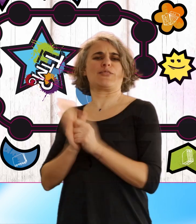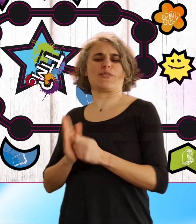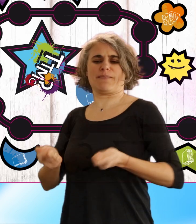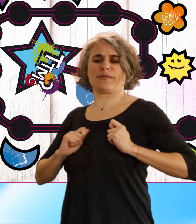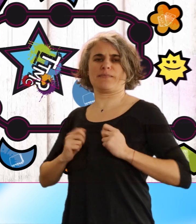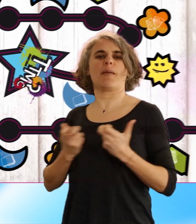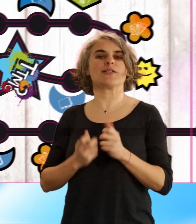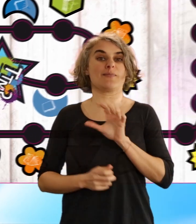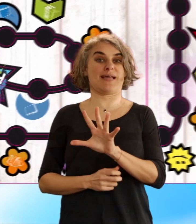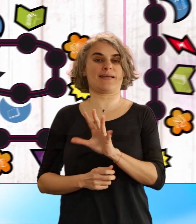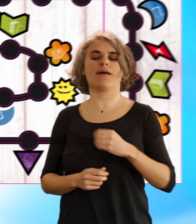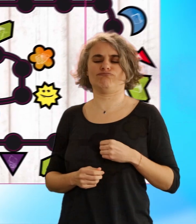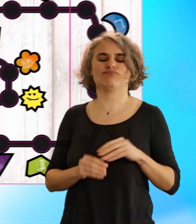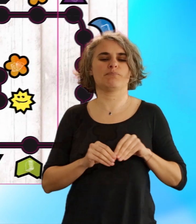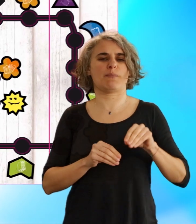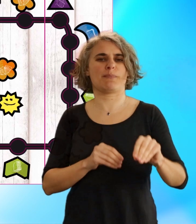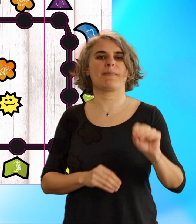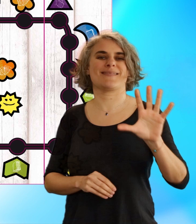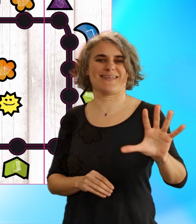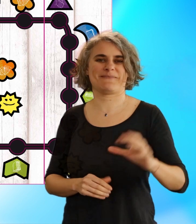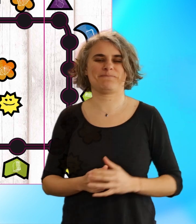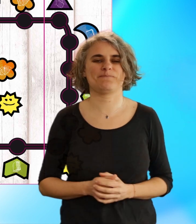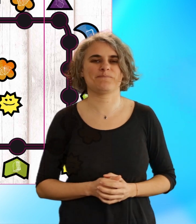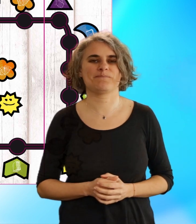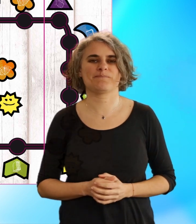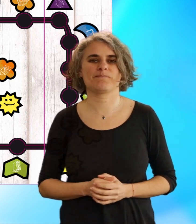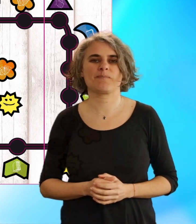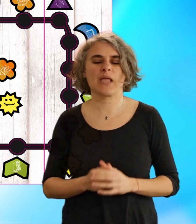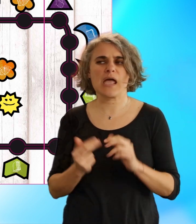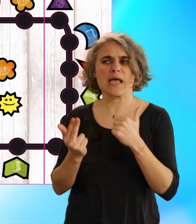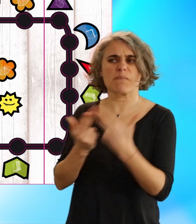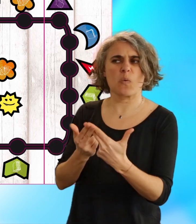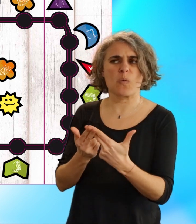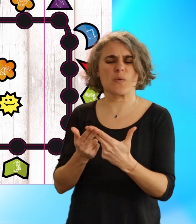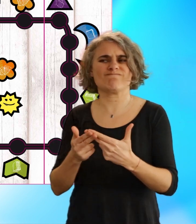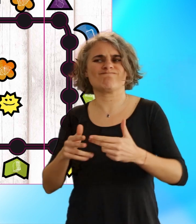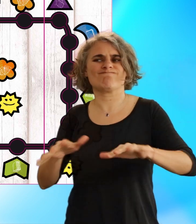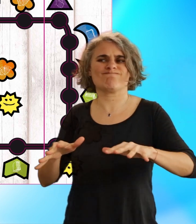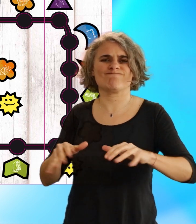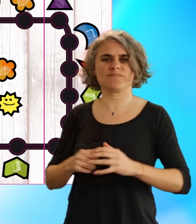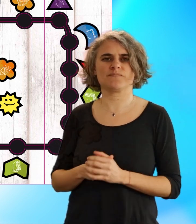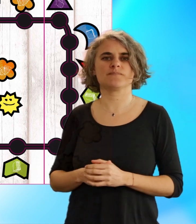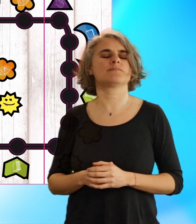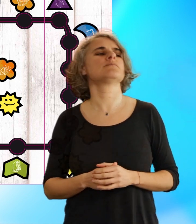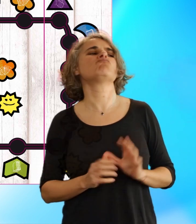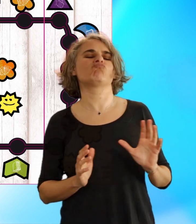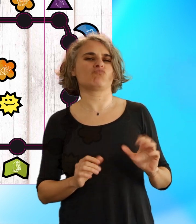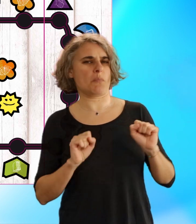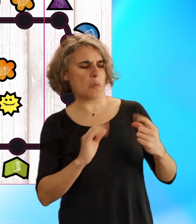l'équipe avance du nombre de cases correspondant à sa note. En cas de réponse incomplète ou imprécise, l'équipe